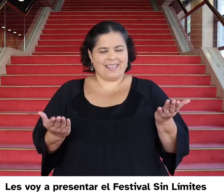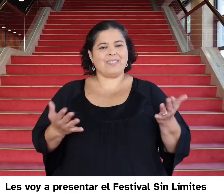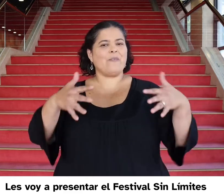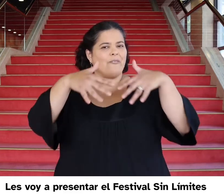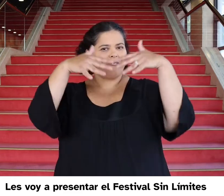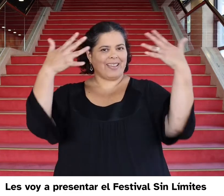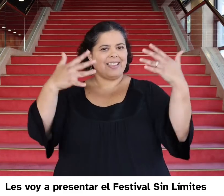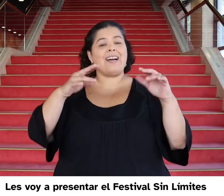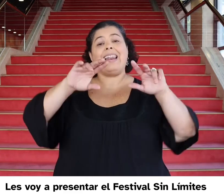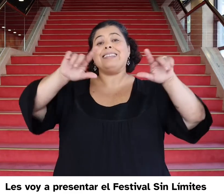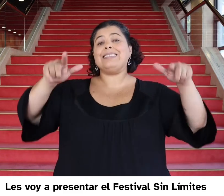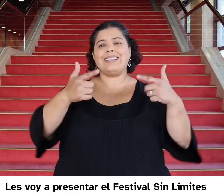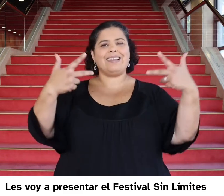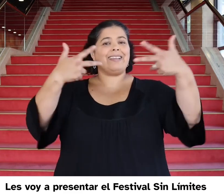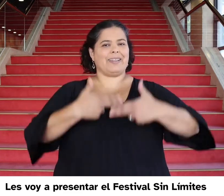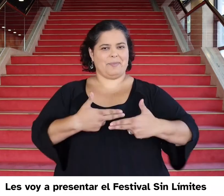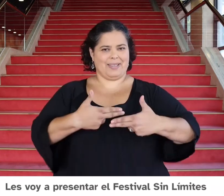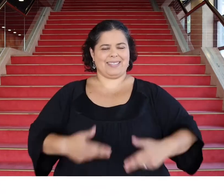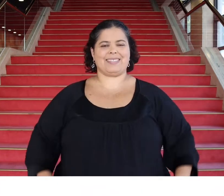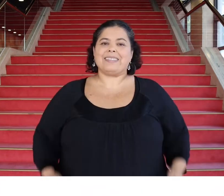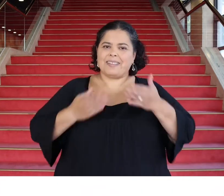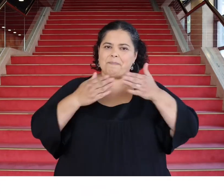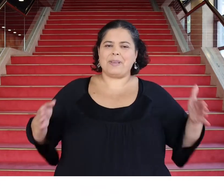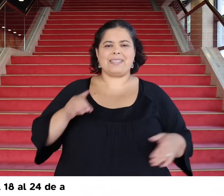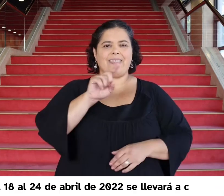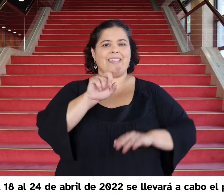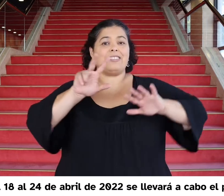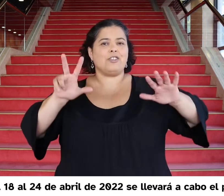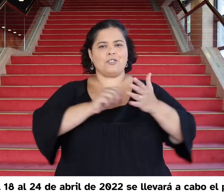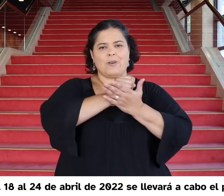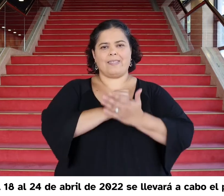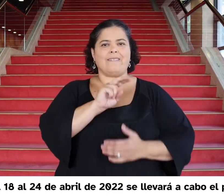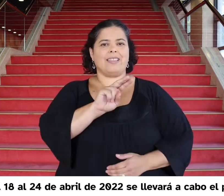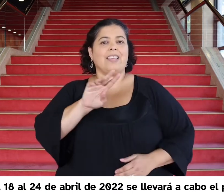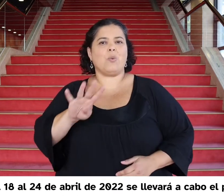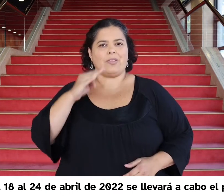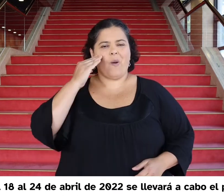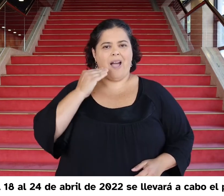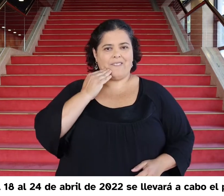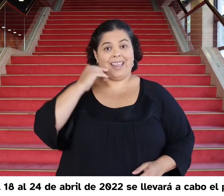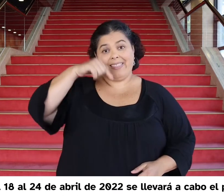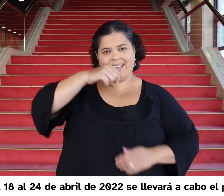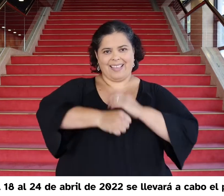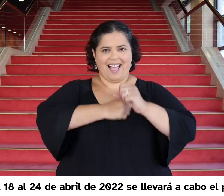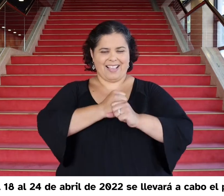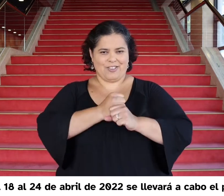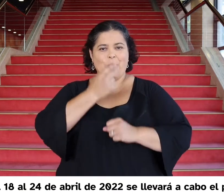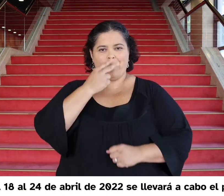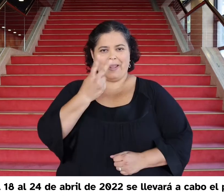Festival Sin Límites Desde el 18 al 24 de abril de 2022 se llevará